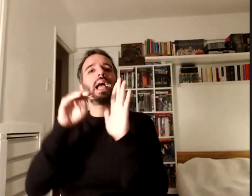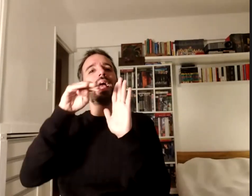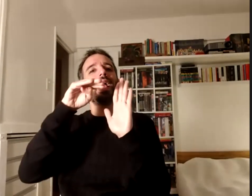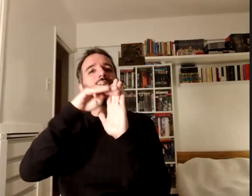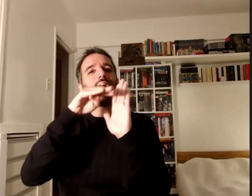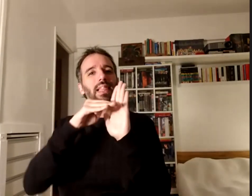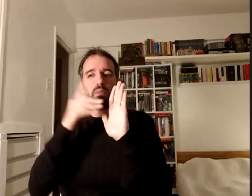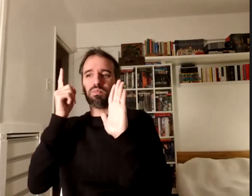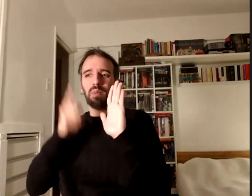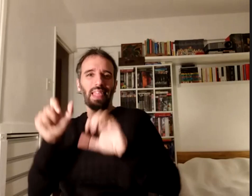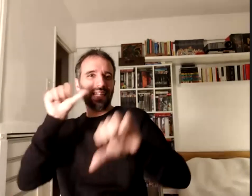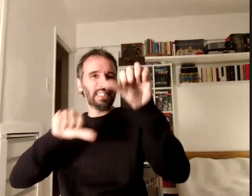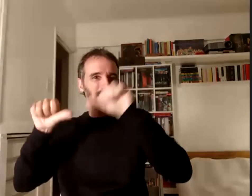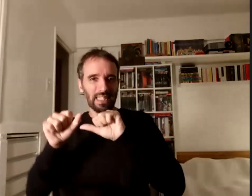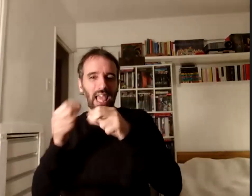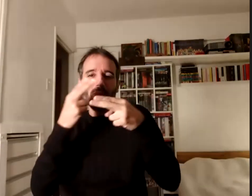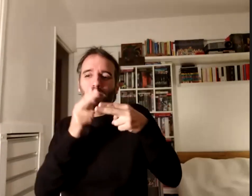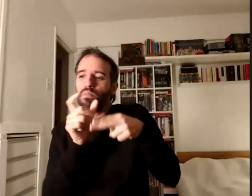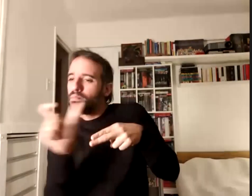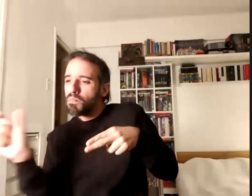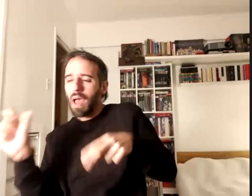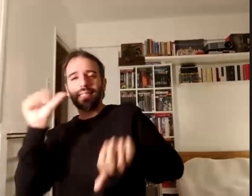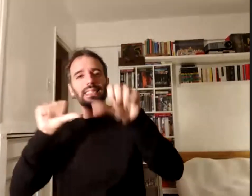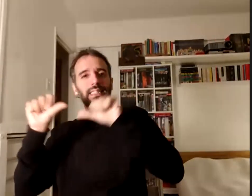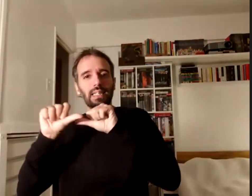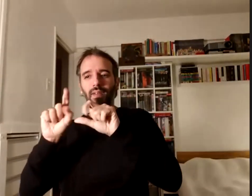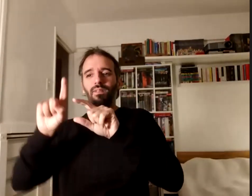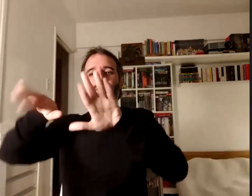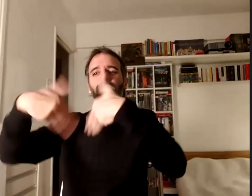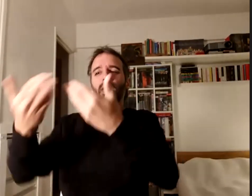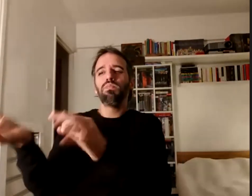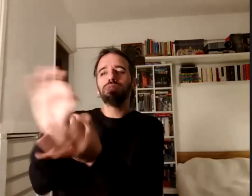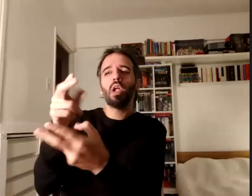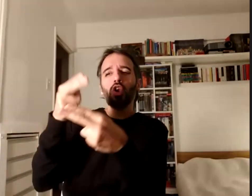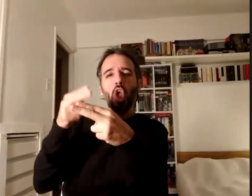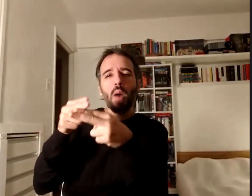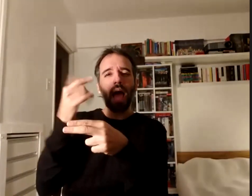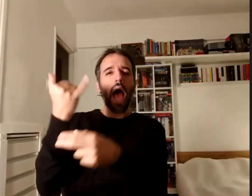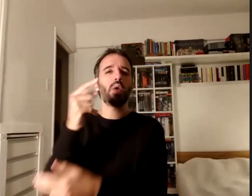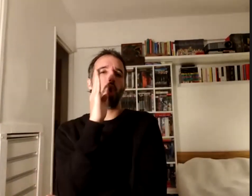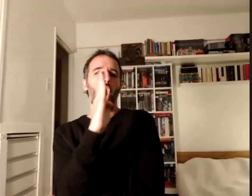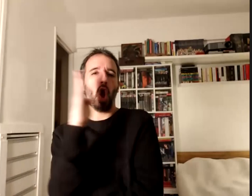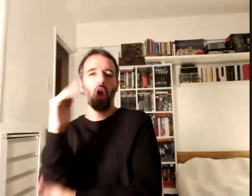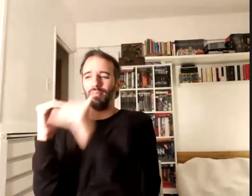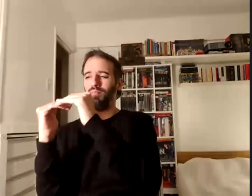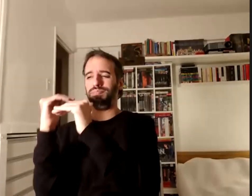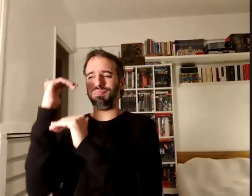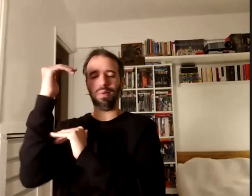ciencia van a producir una denominación que produce un orden una jerarquía natural o un mapa